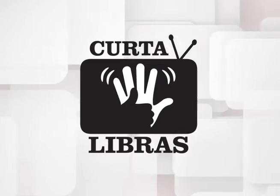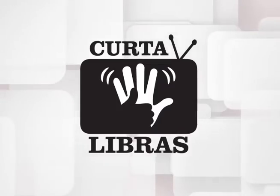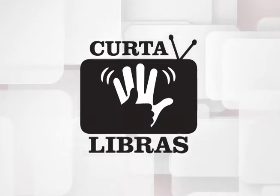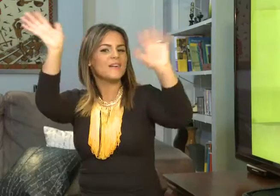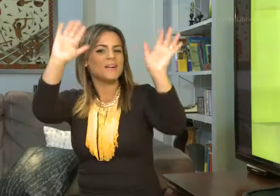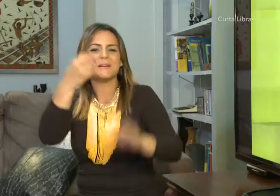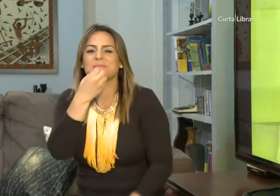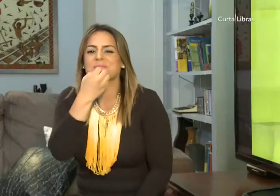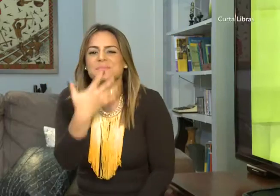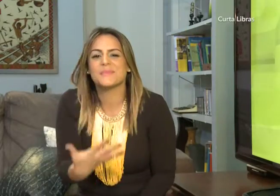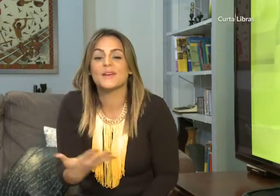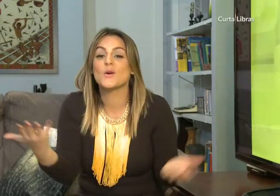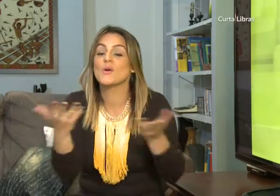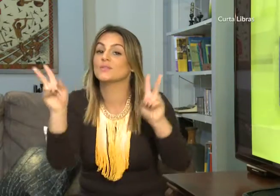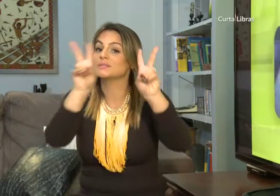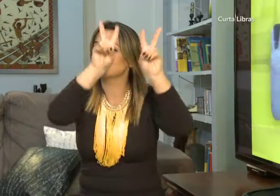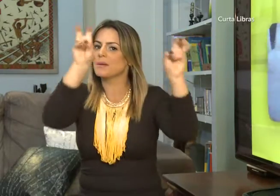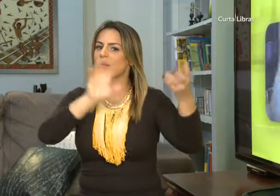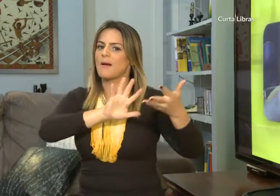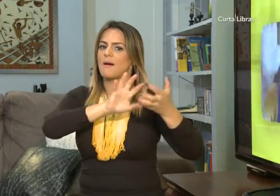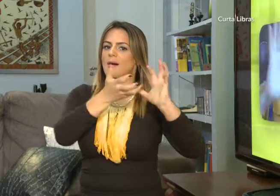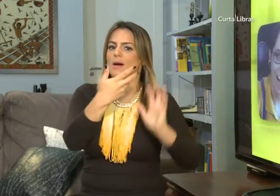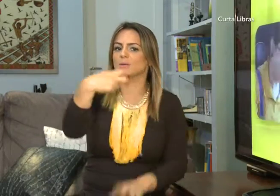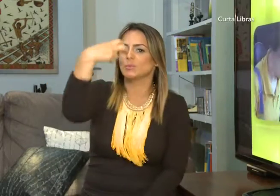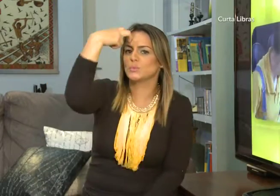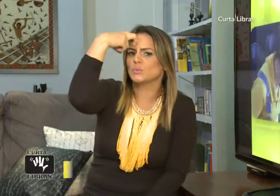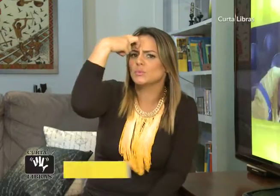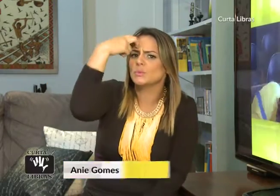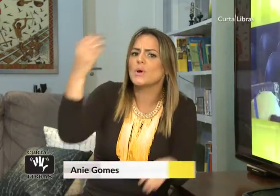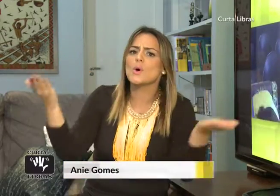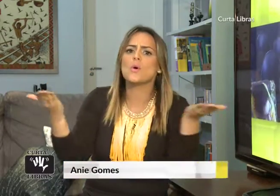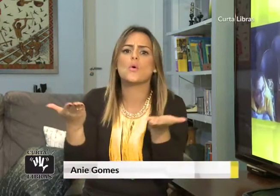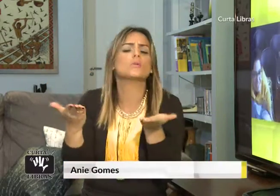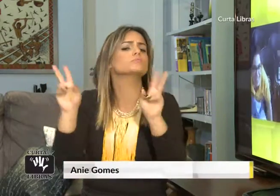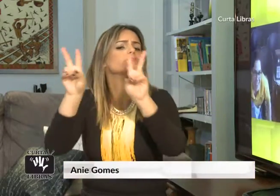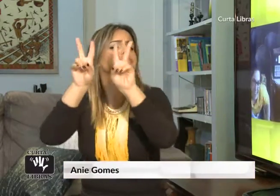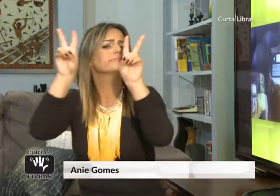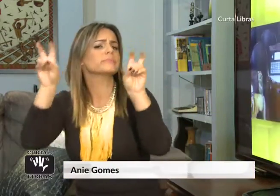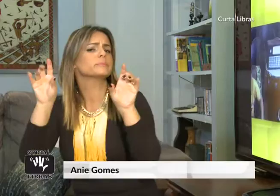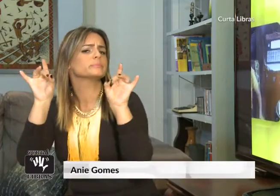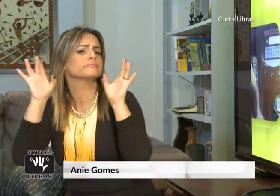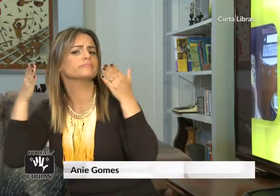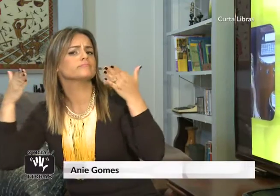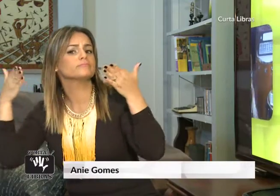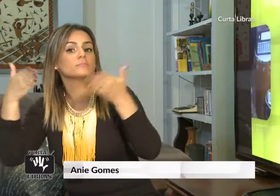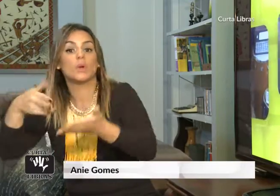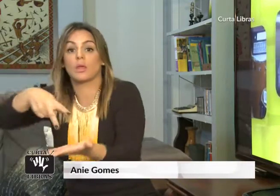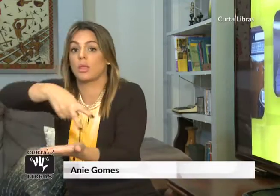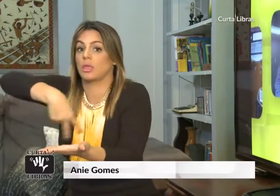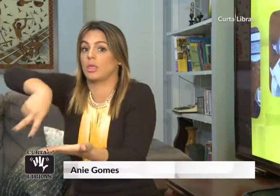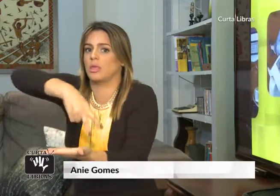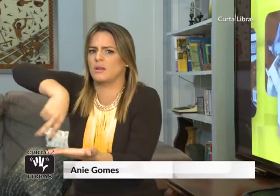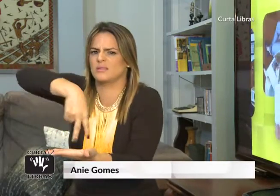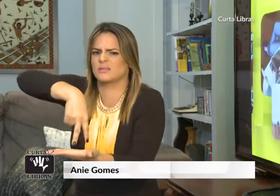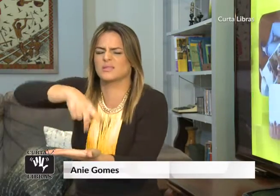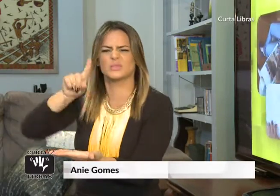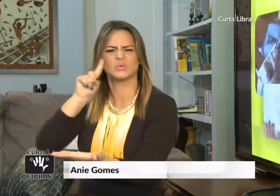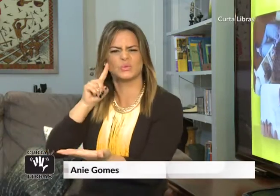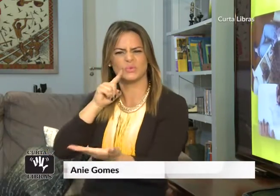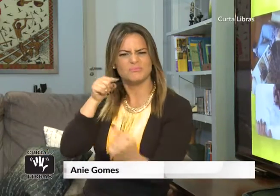Olá, tudo bem? Hoje no tema Arte e Cultura iremos abordar a dança. Mas os surdos